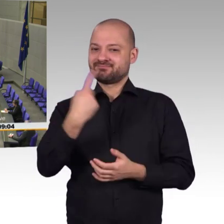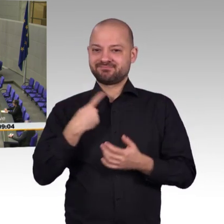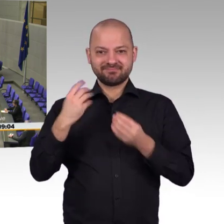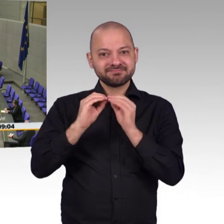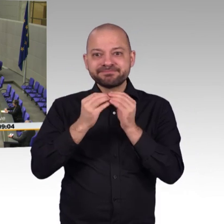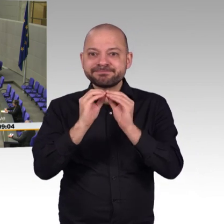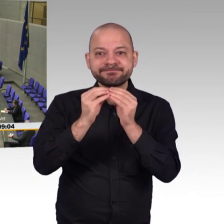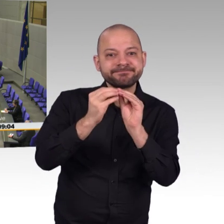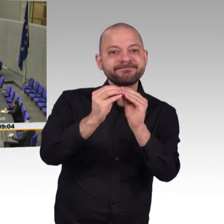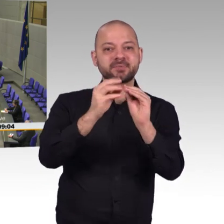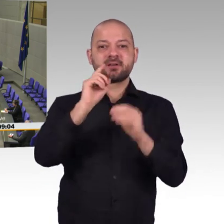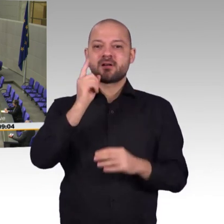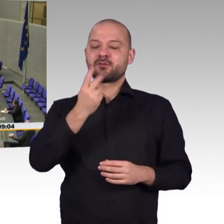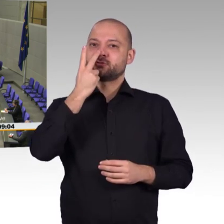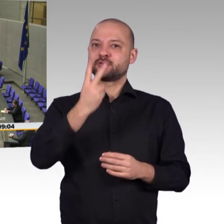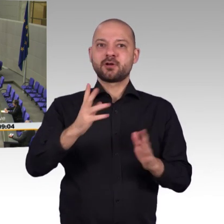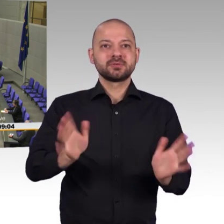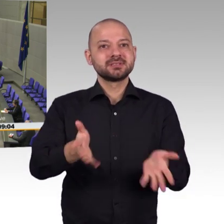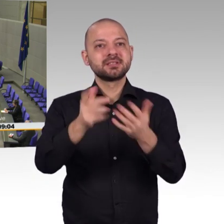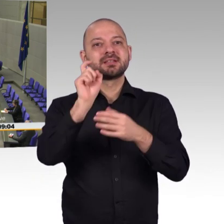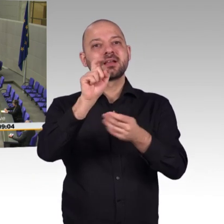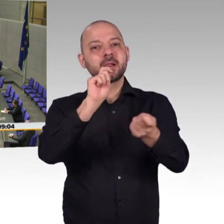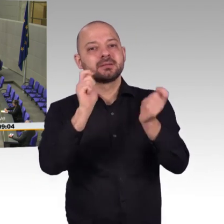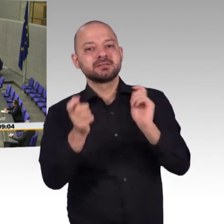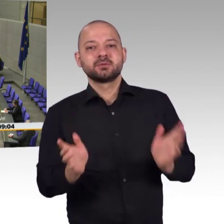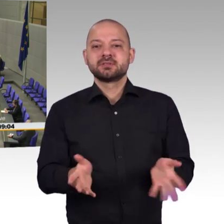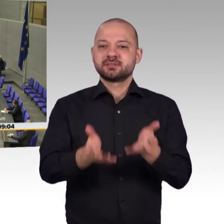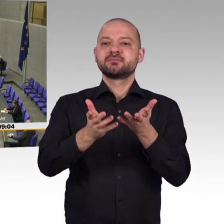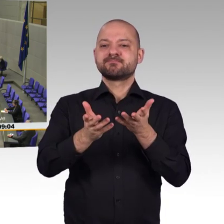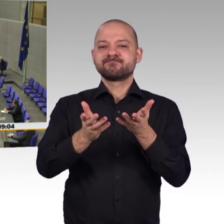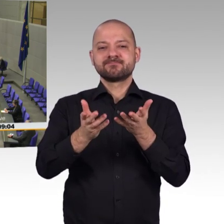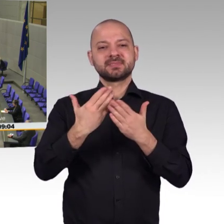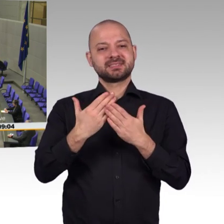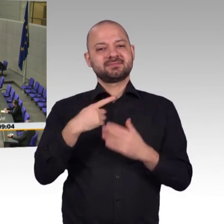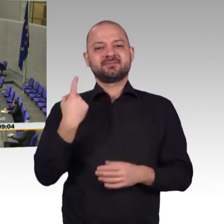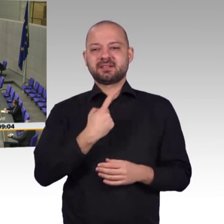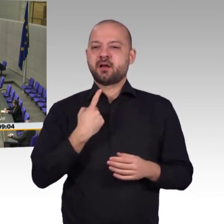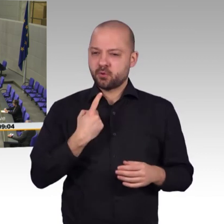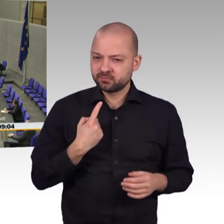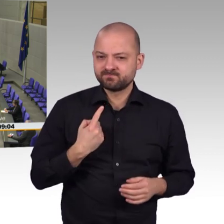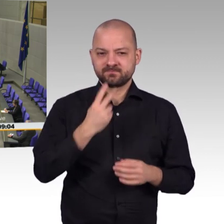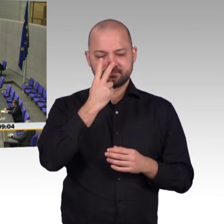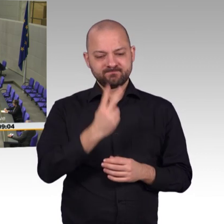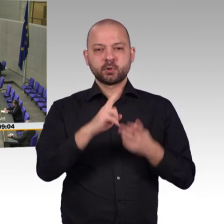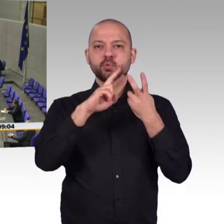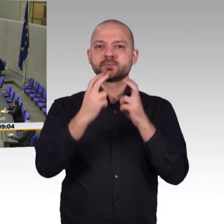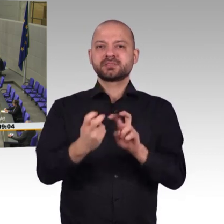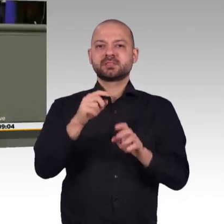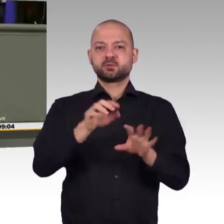Weil wir festgestellt haben, dass darin der ganz besondere Wert liegt, dass wir konkrete Schritte haben. Wir haben nachprüfbare Schritte zu allen